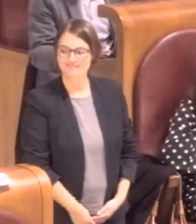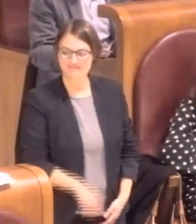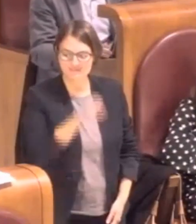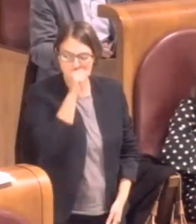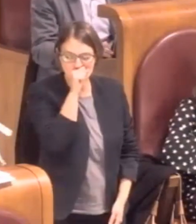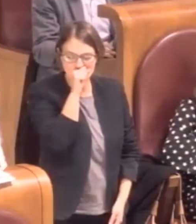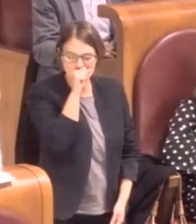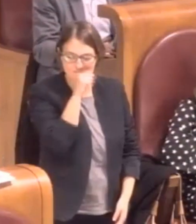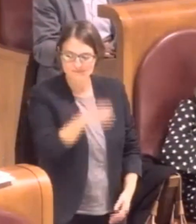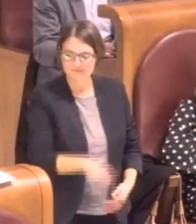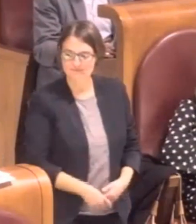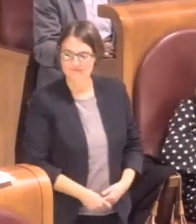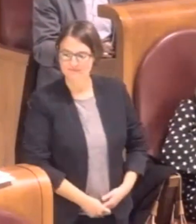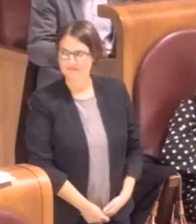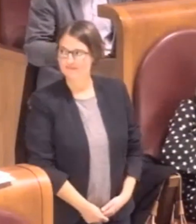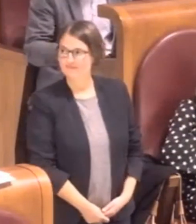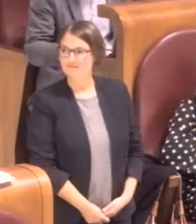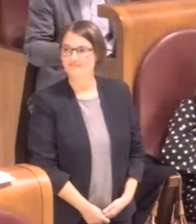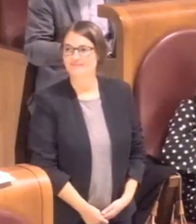Allora,